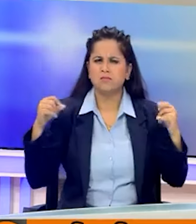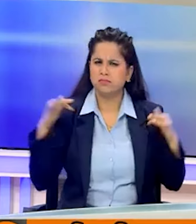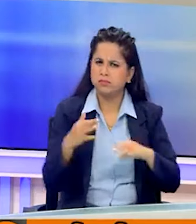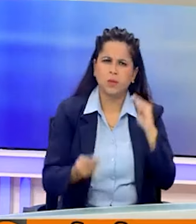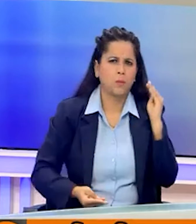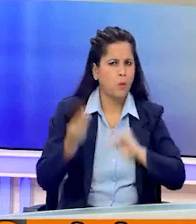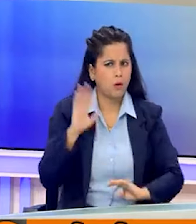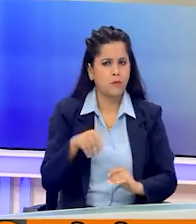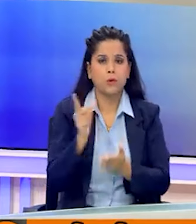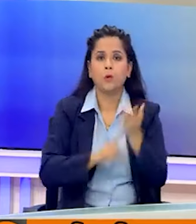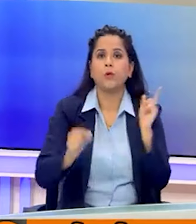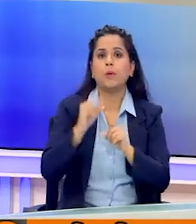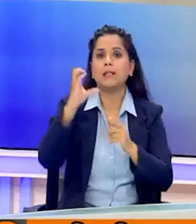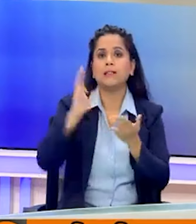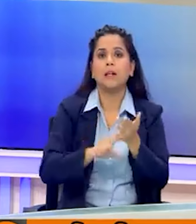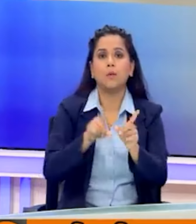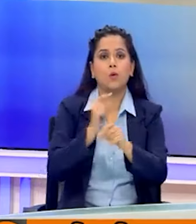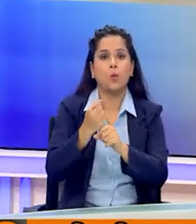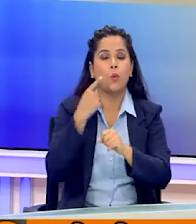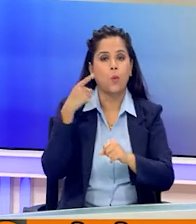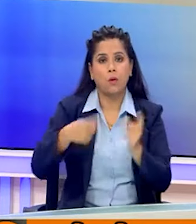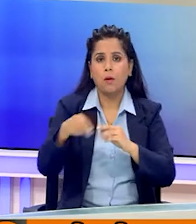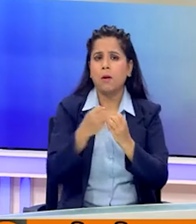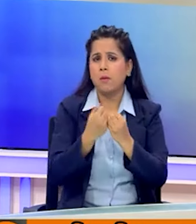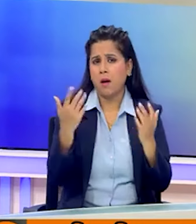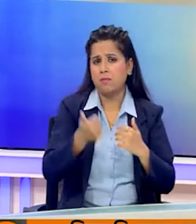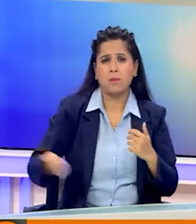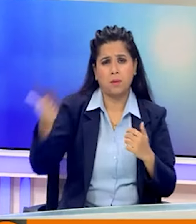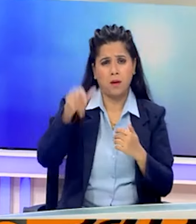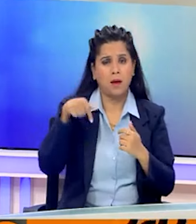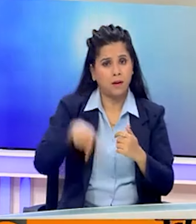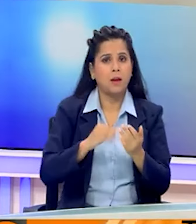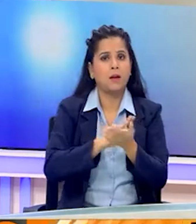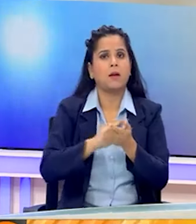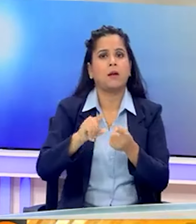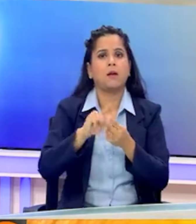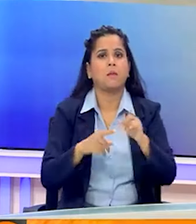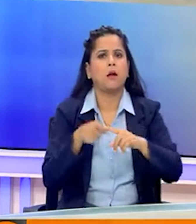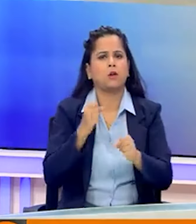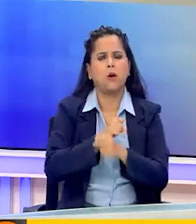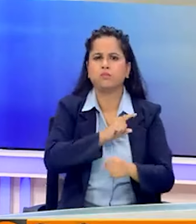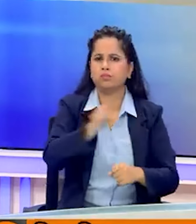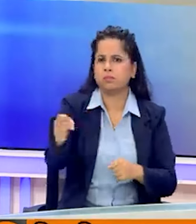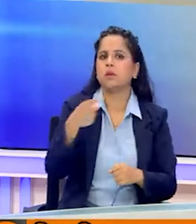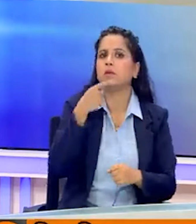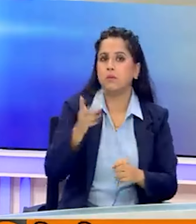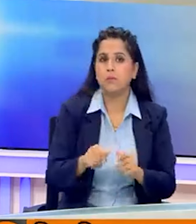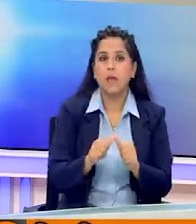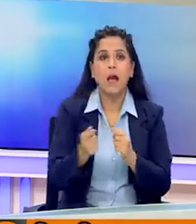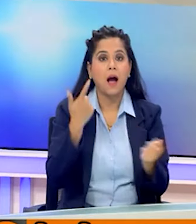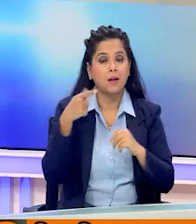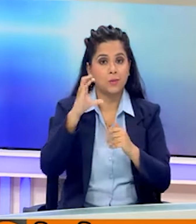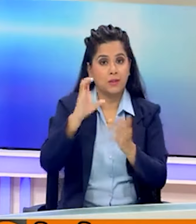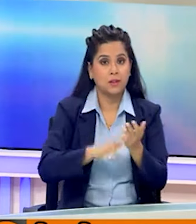लगेगा। यूपी सीम योगी आदितिनाथ समेत कई बड़े नेता आज हिमंत सोरेन सरकार पर हमला बोलेंगे। आसम के